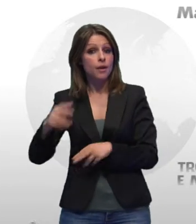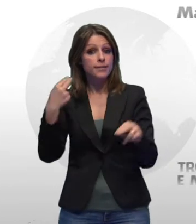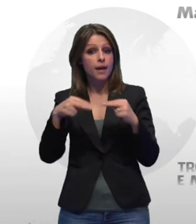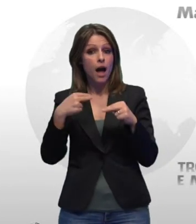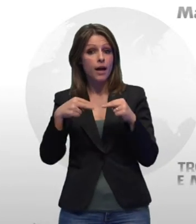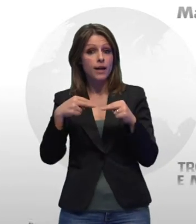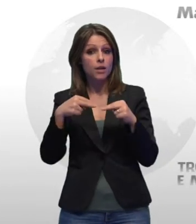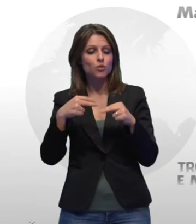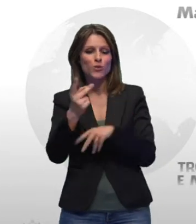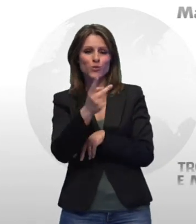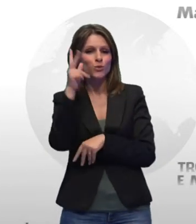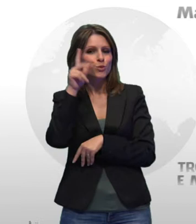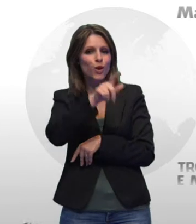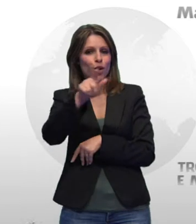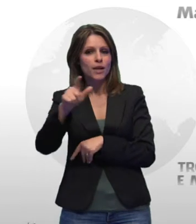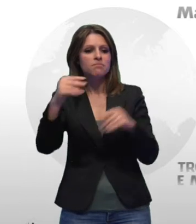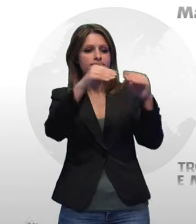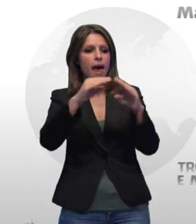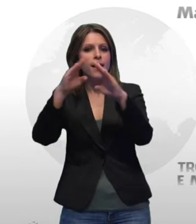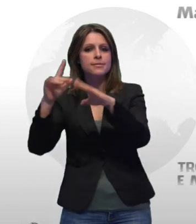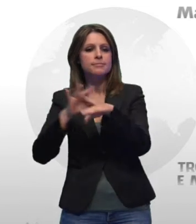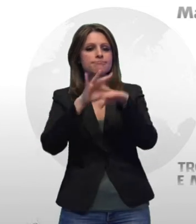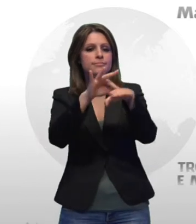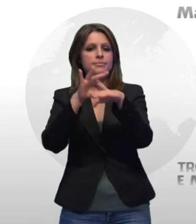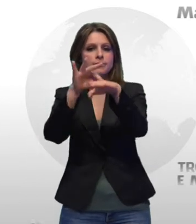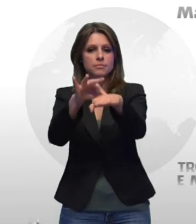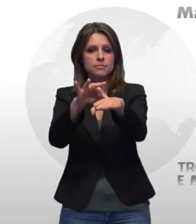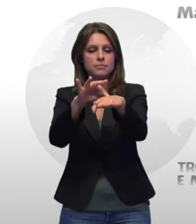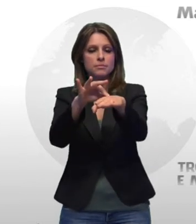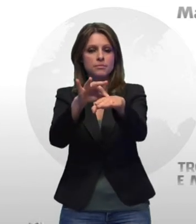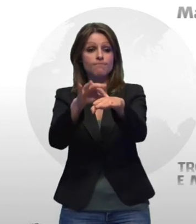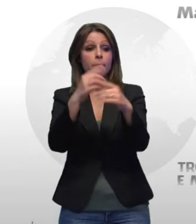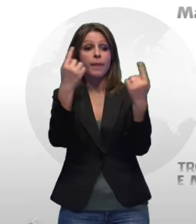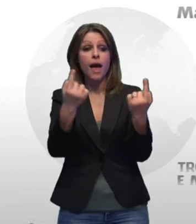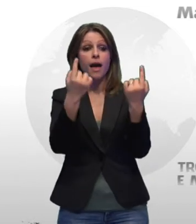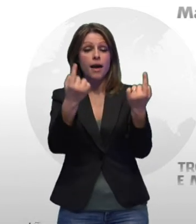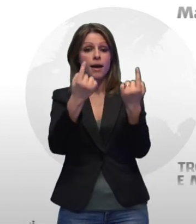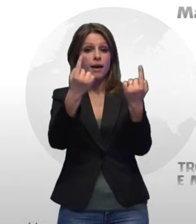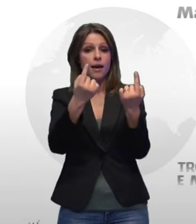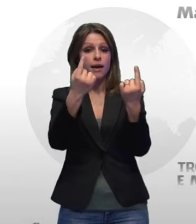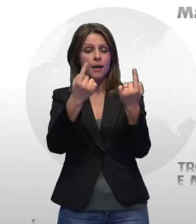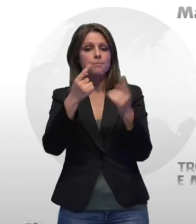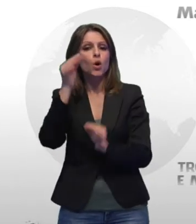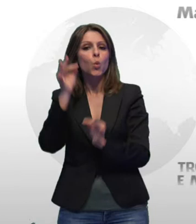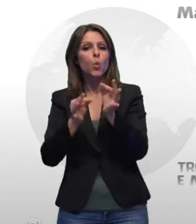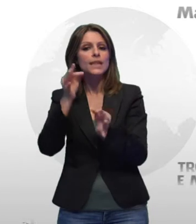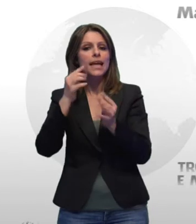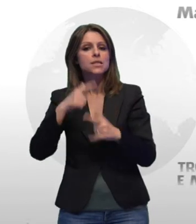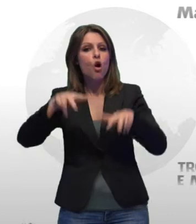Taranto, sono state accompagnate presso le rispettive abitazioni, in attesa delle udienze di